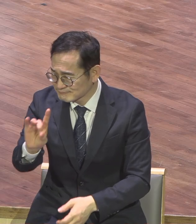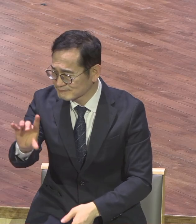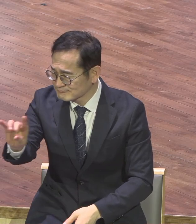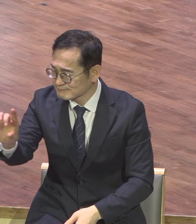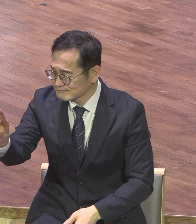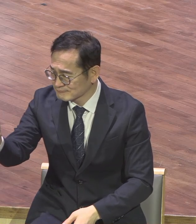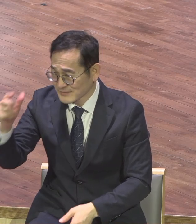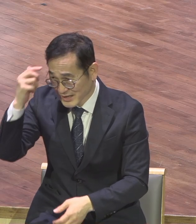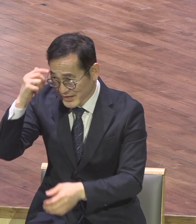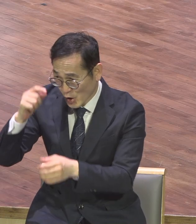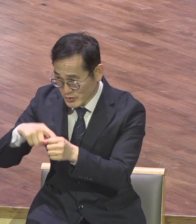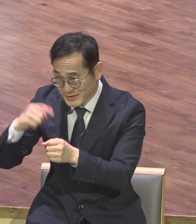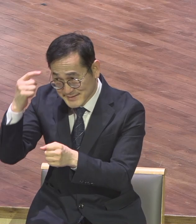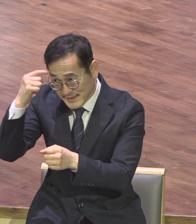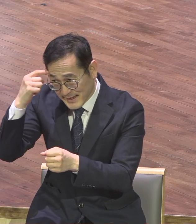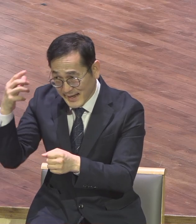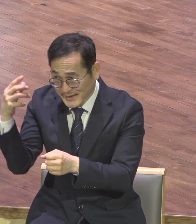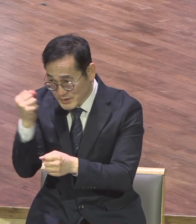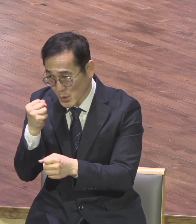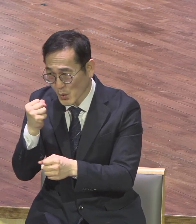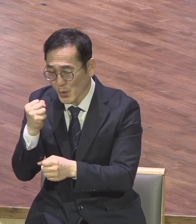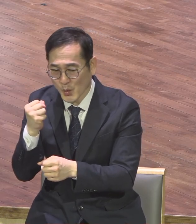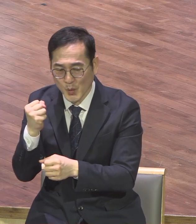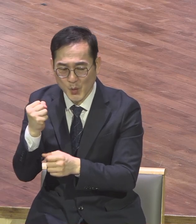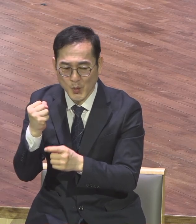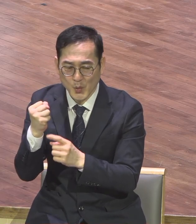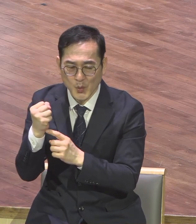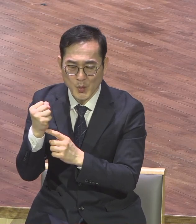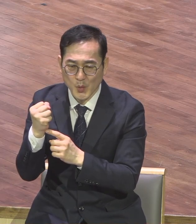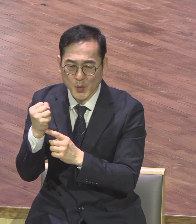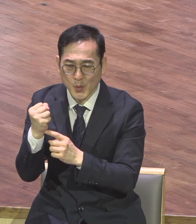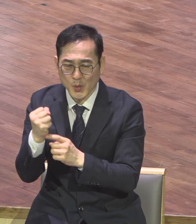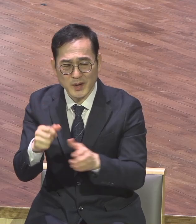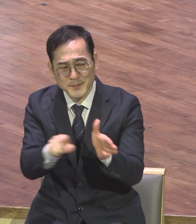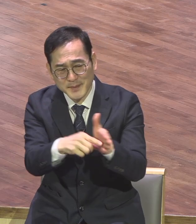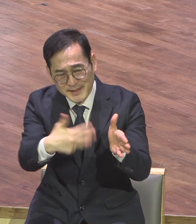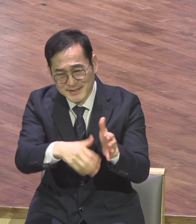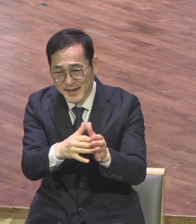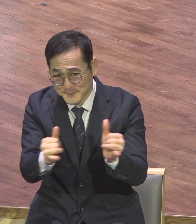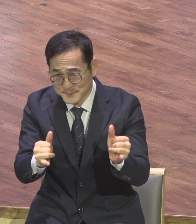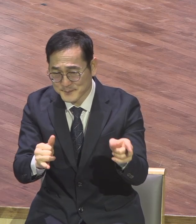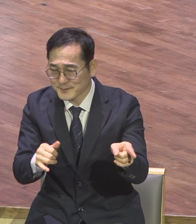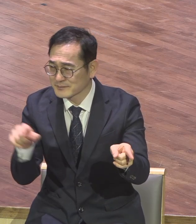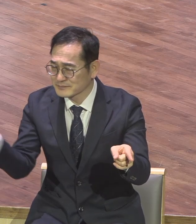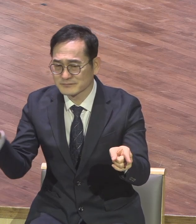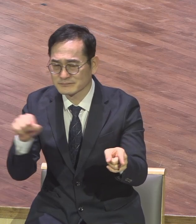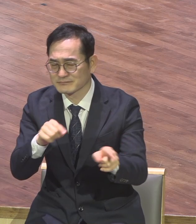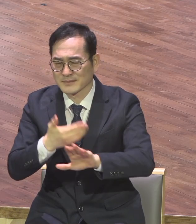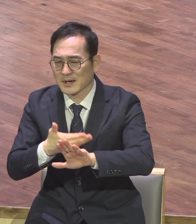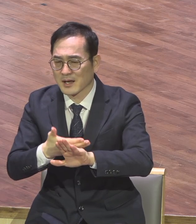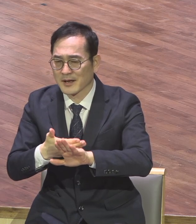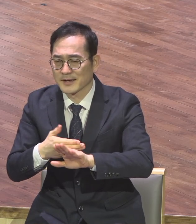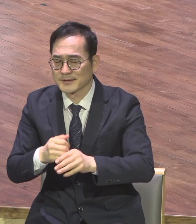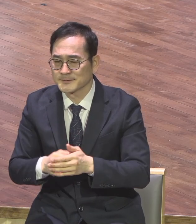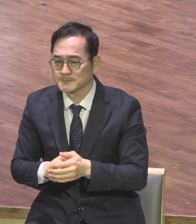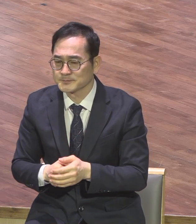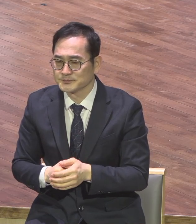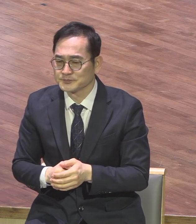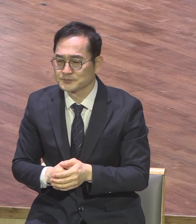의식을 가지고 있어야 된다 영적 의식은 다르죠 불신자들하고는 완전히 구체적으로 그렇게 밝혀있는데 연결 못했습니다